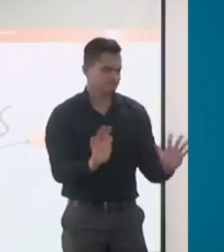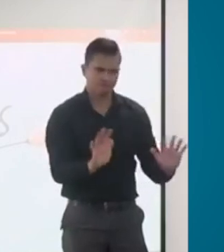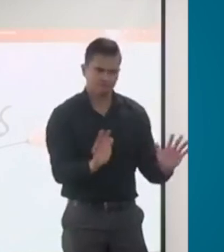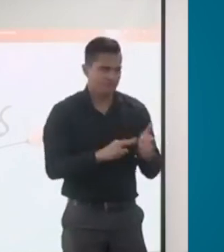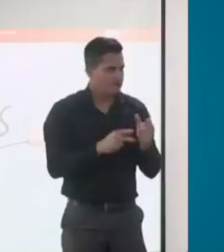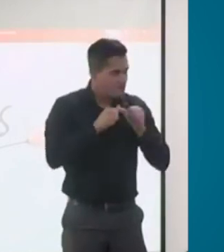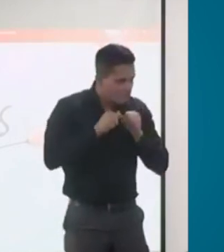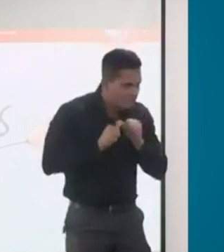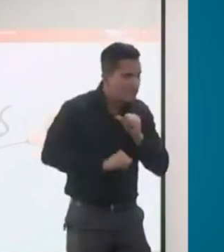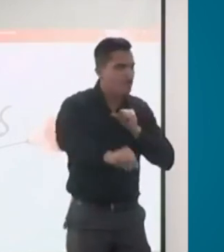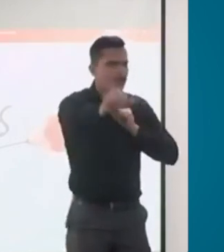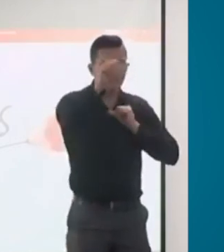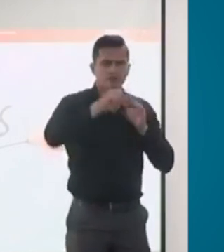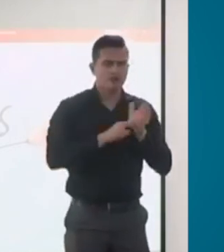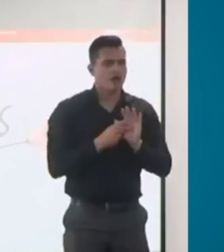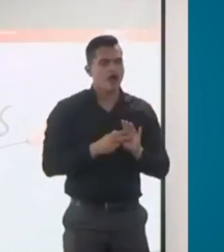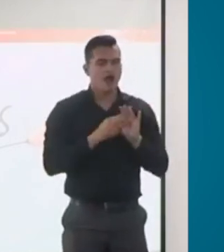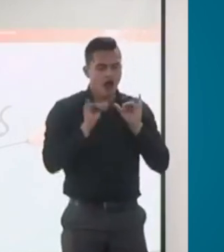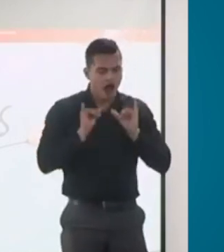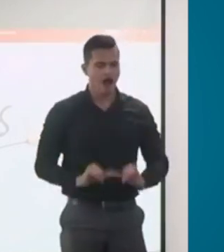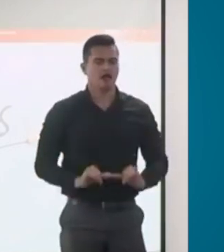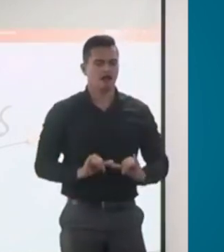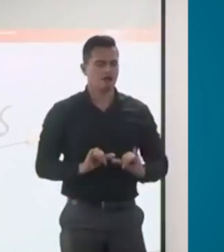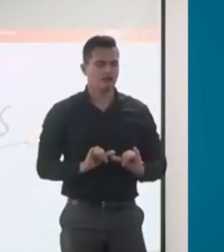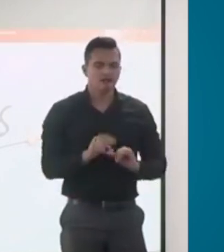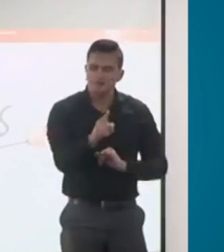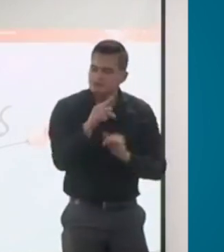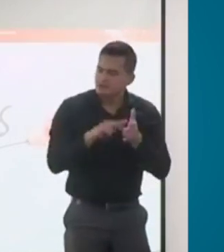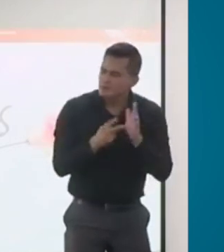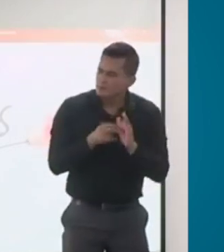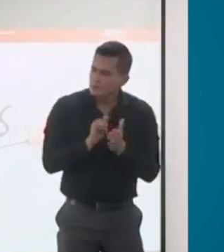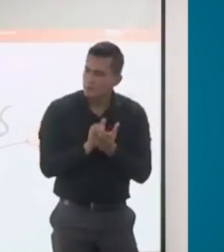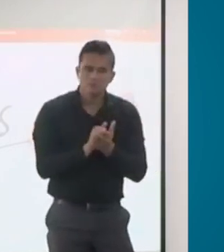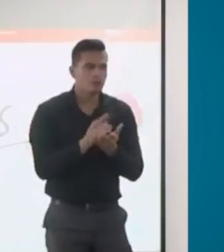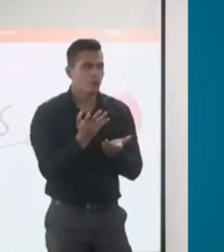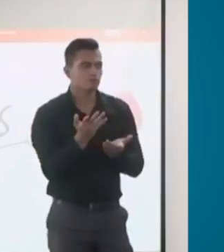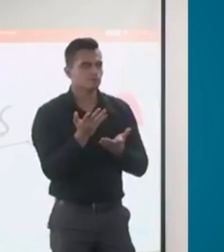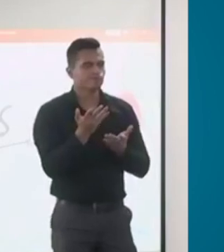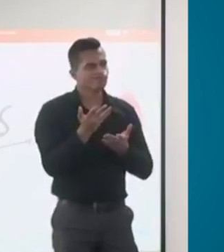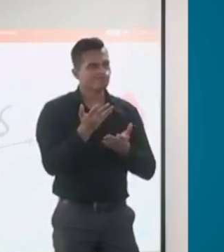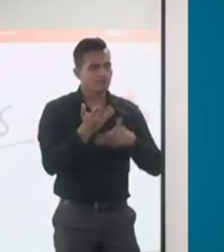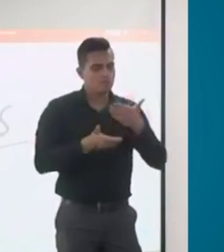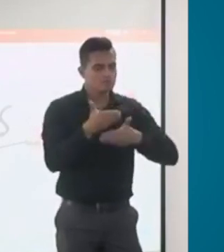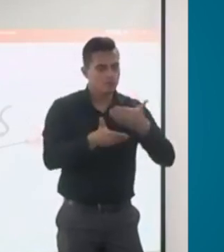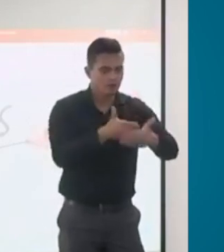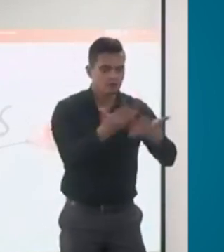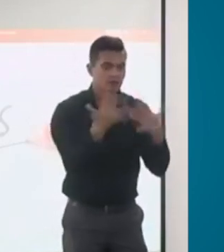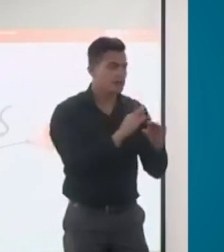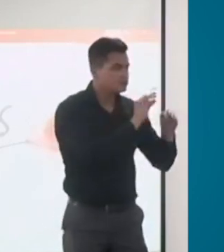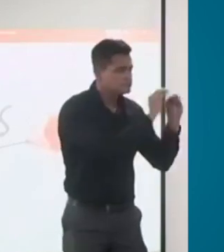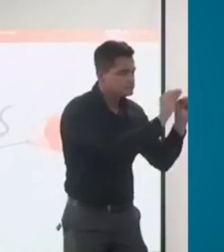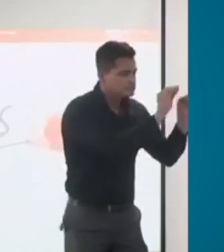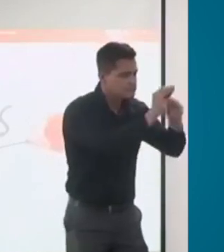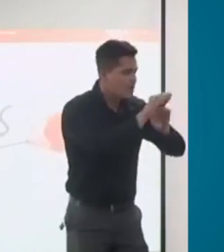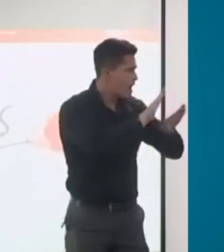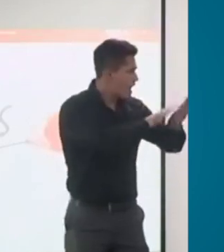pero más allá de eso se constituyen en facilitadores. Entonces, en todo el proceso de formación del talento humano hemos venido